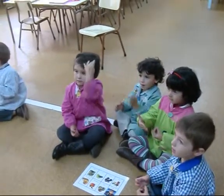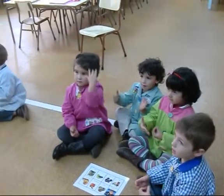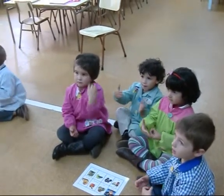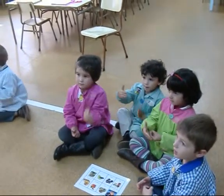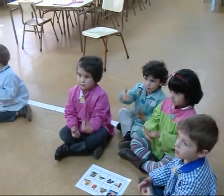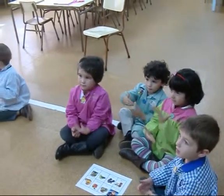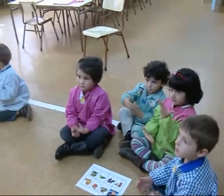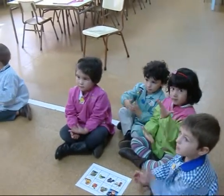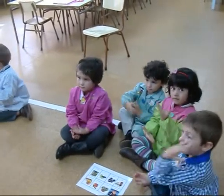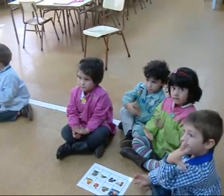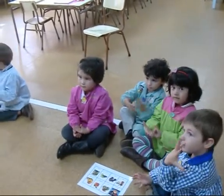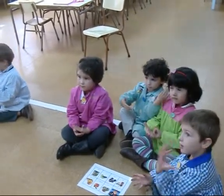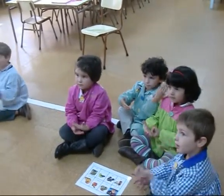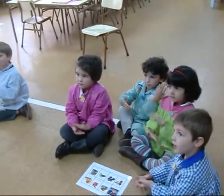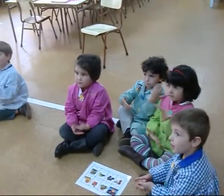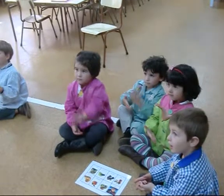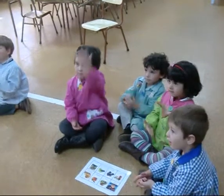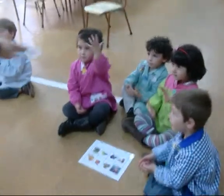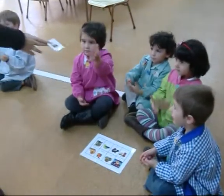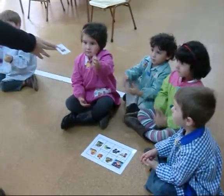Va Muy ben Piña